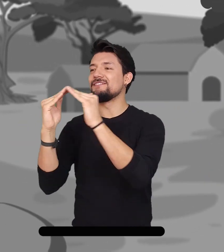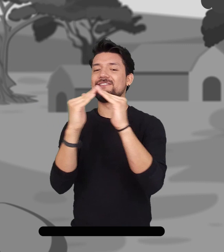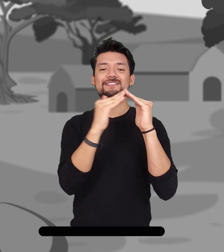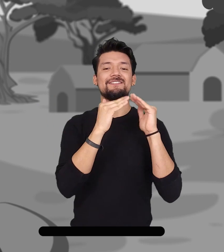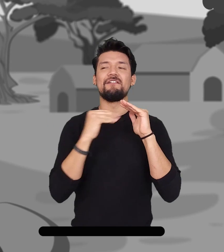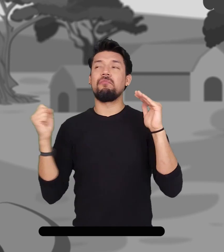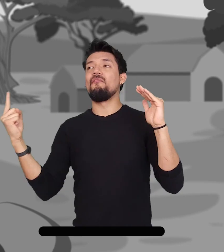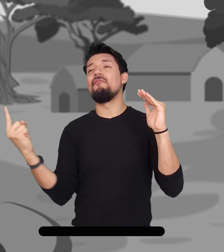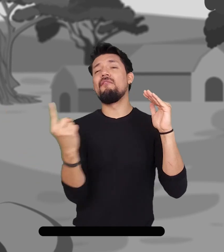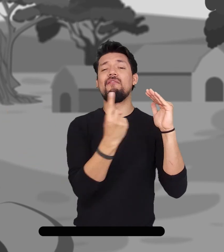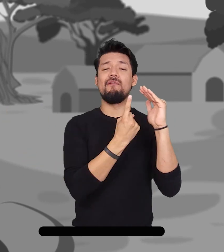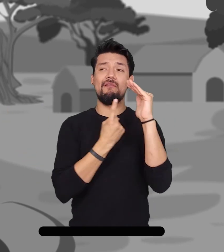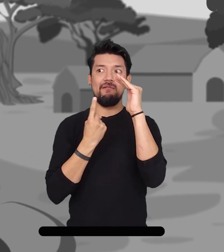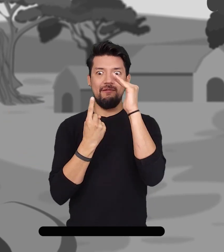duendecillo seguía apareciendo.